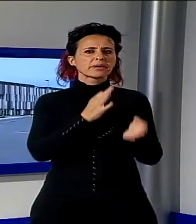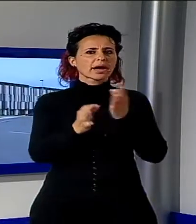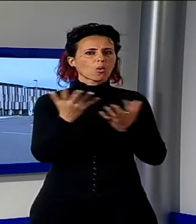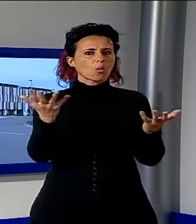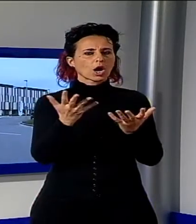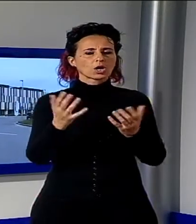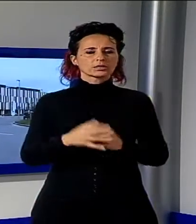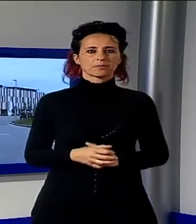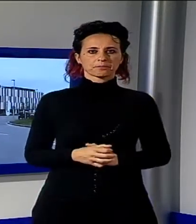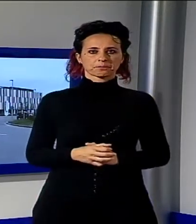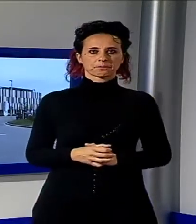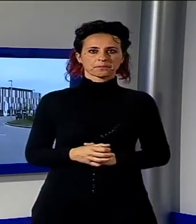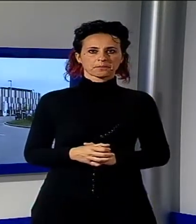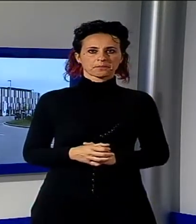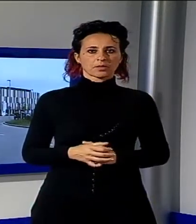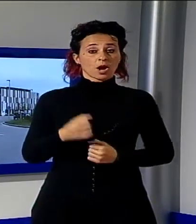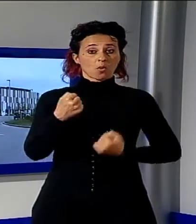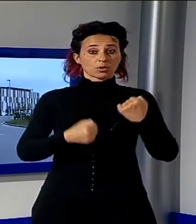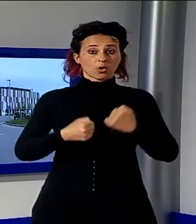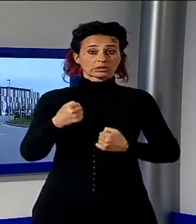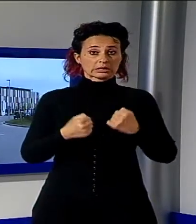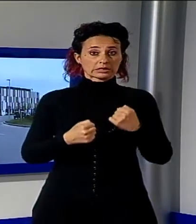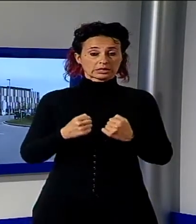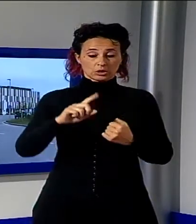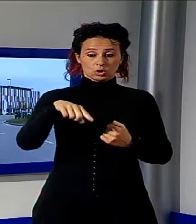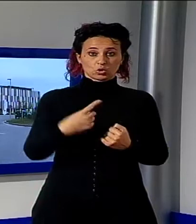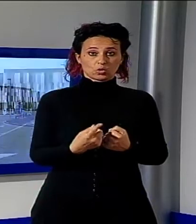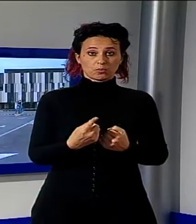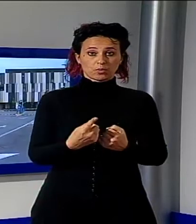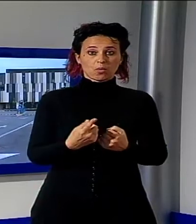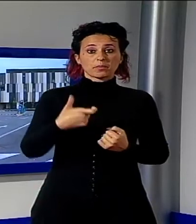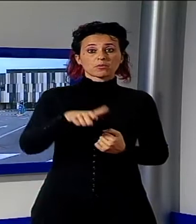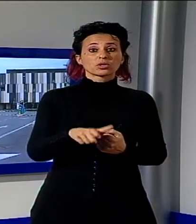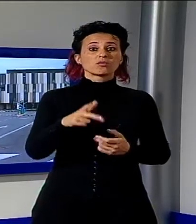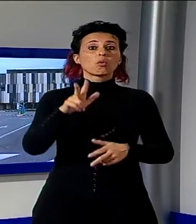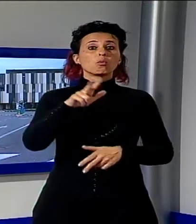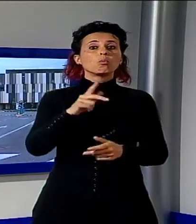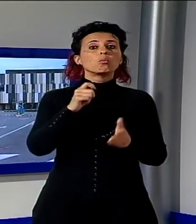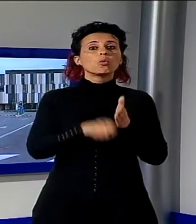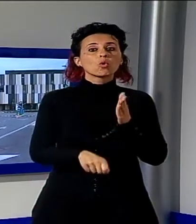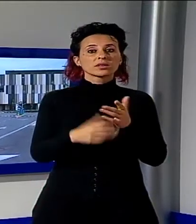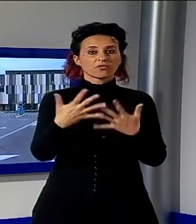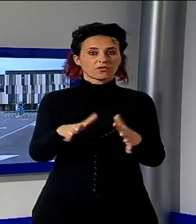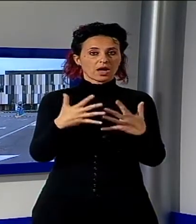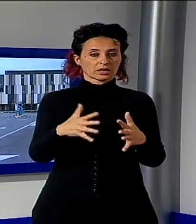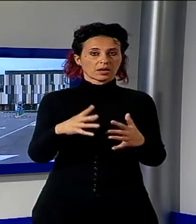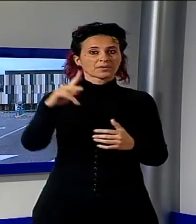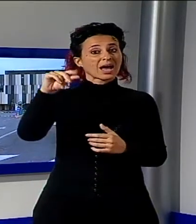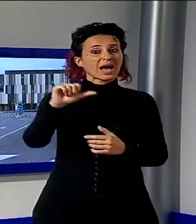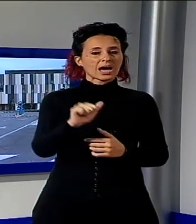Dopo le proteste per le multe ai disabili che non sapevano dove parcheggiare, la ASL si impegna a rivedere la segnaletica all'ospedale